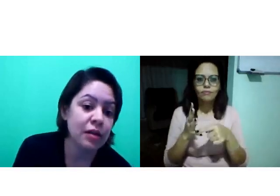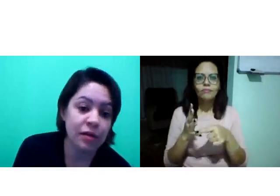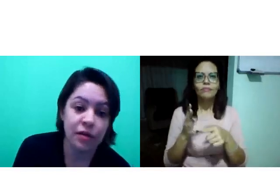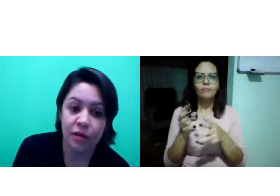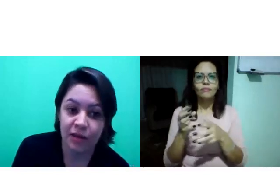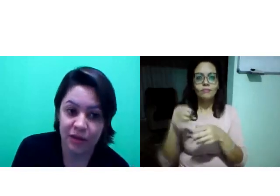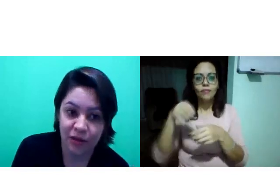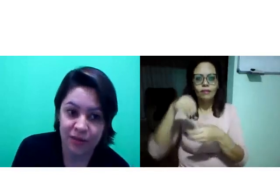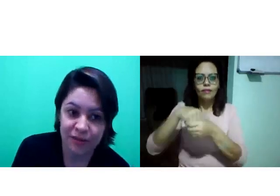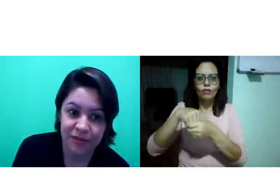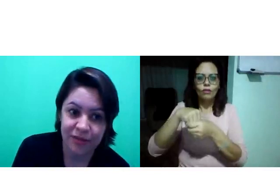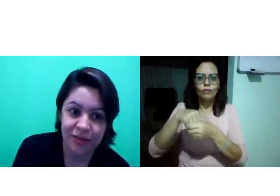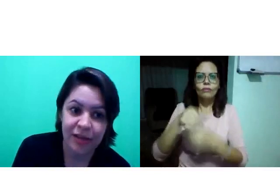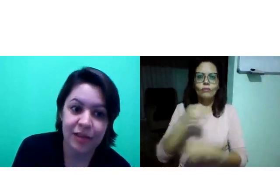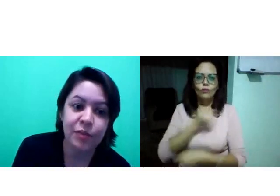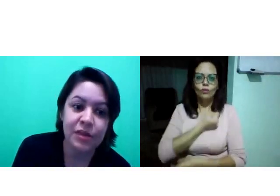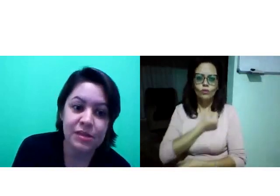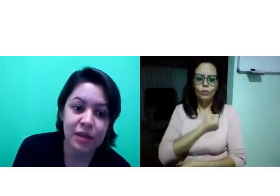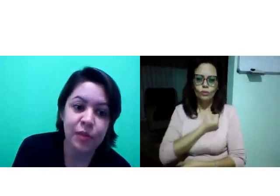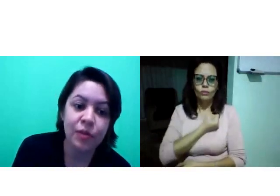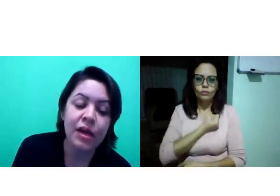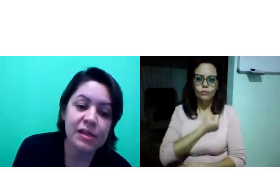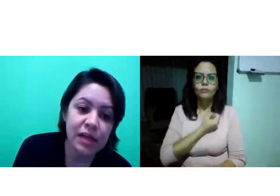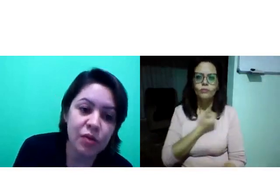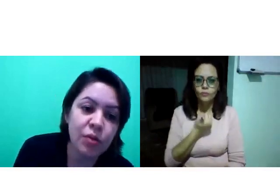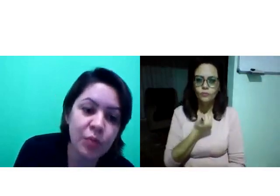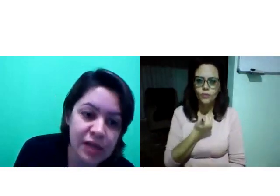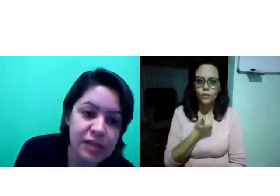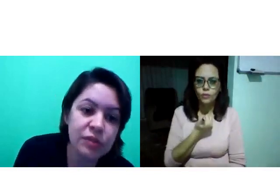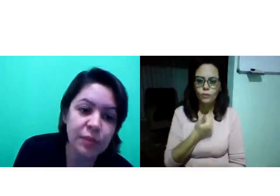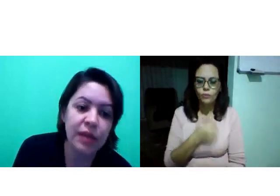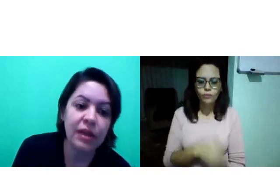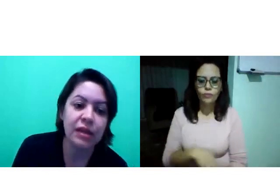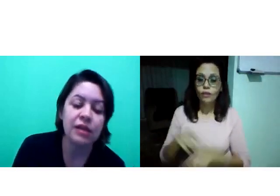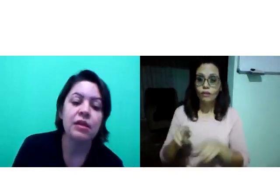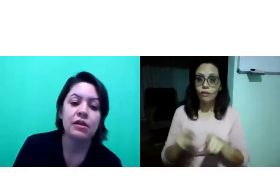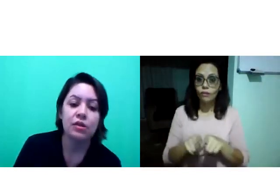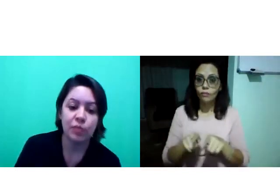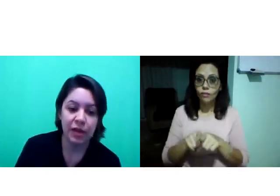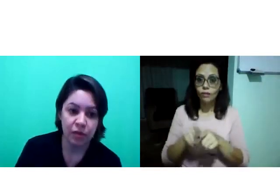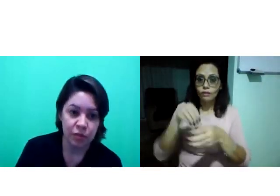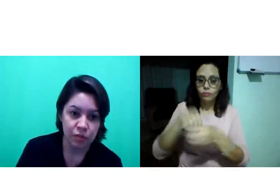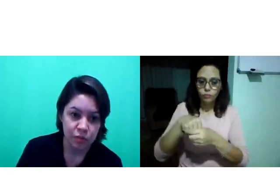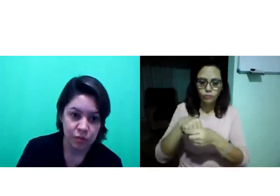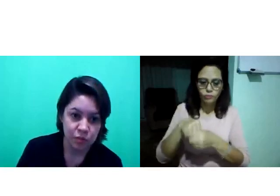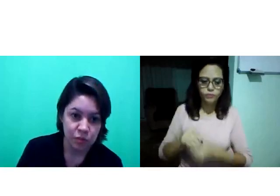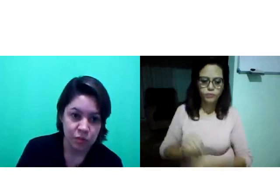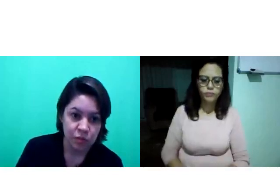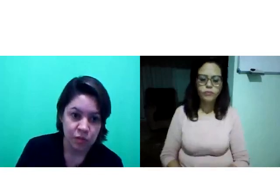até quatro. Então, percebam essa incorporação também ali de numeral.